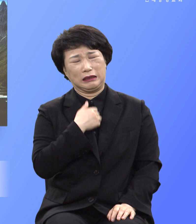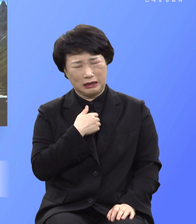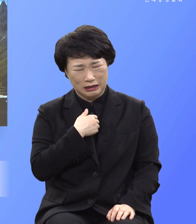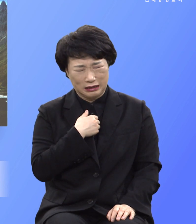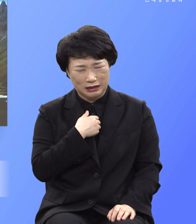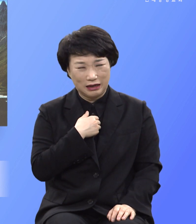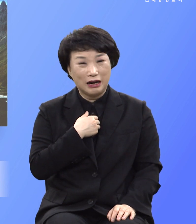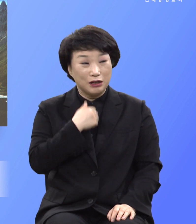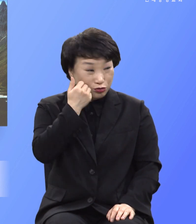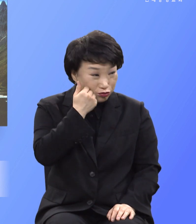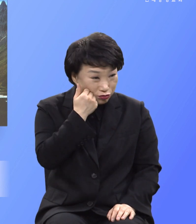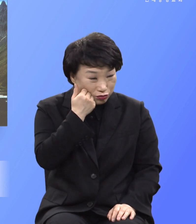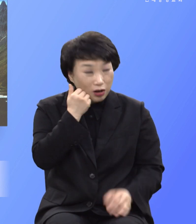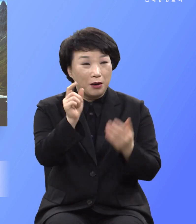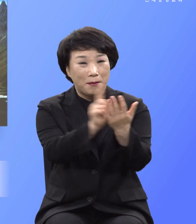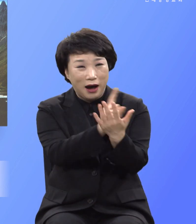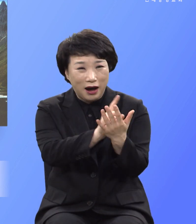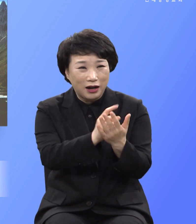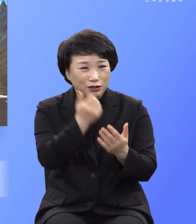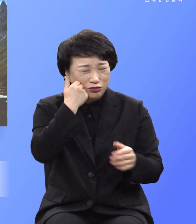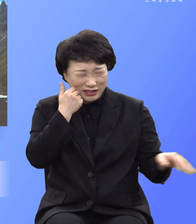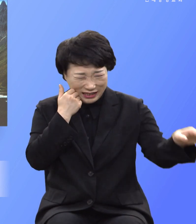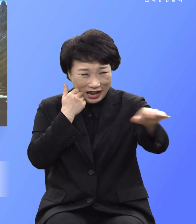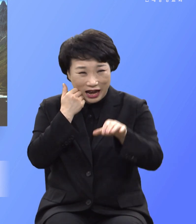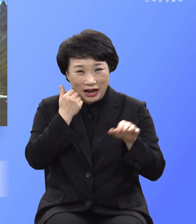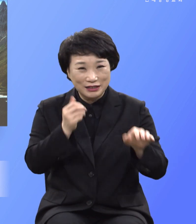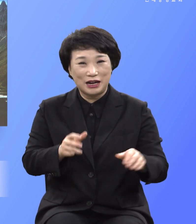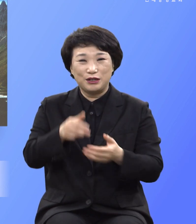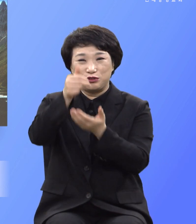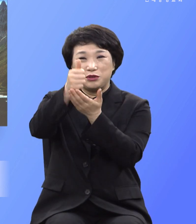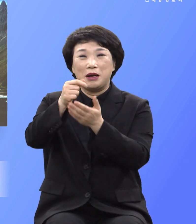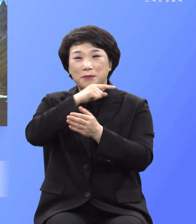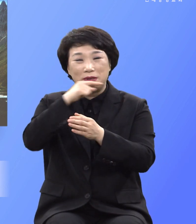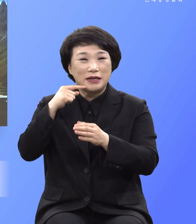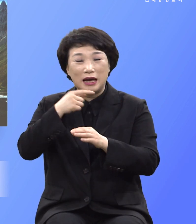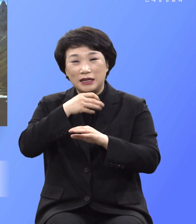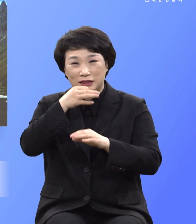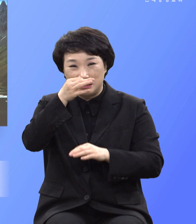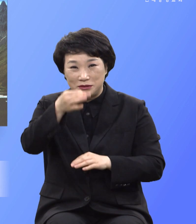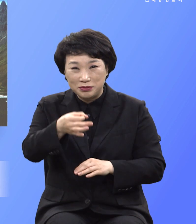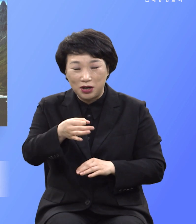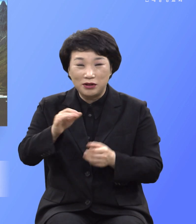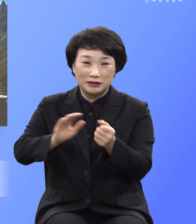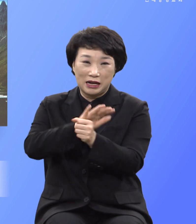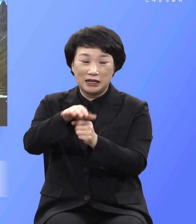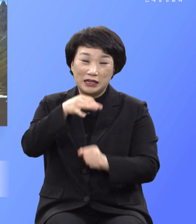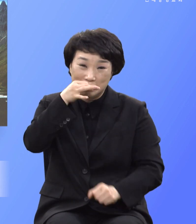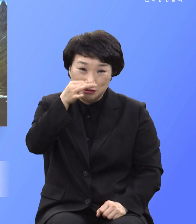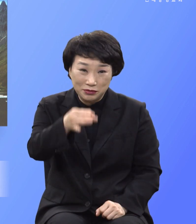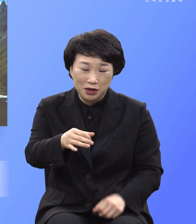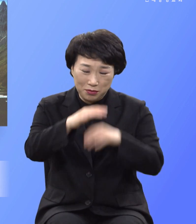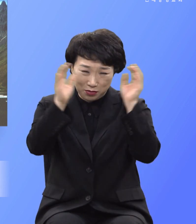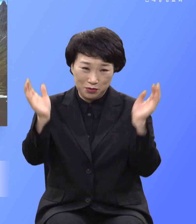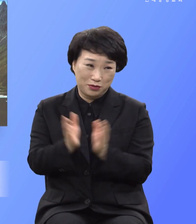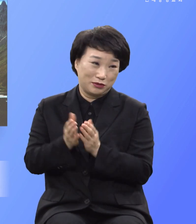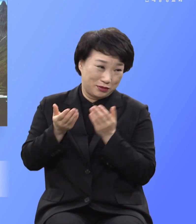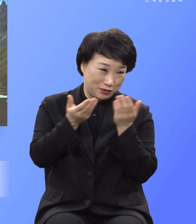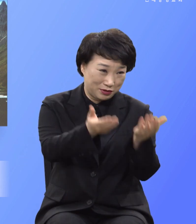만나는 모든 사람에게 주님의 핏소리 사랑의 소리를 전해주는 여러분